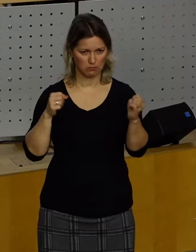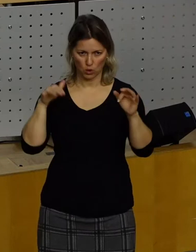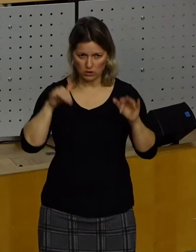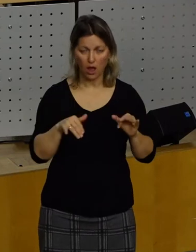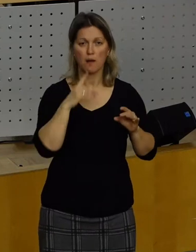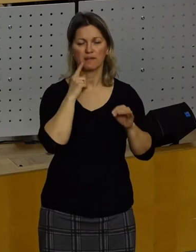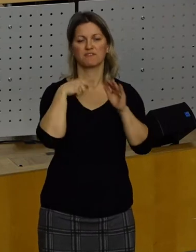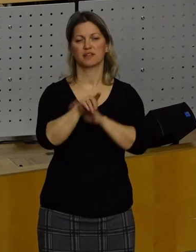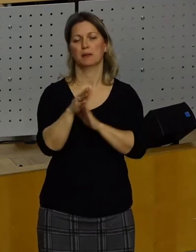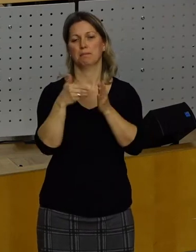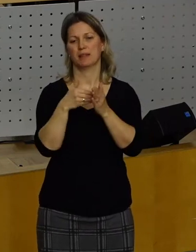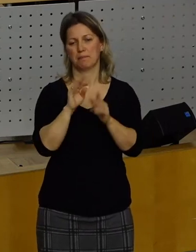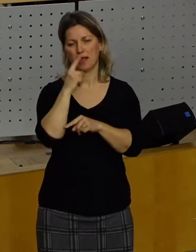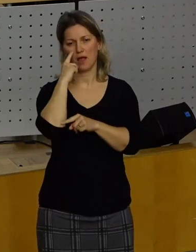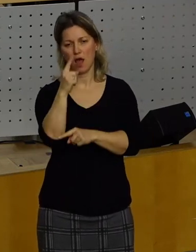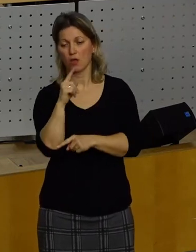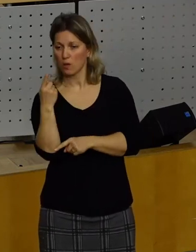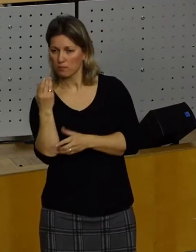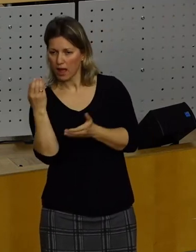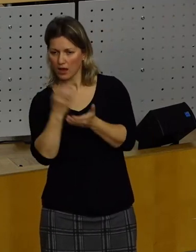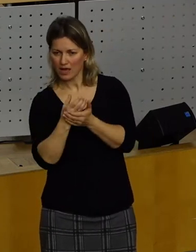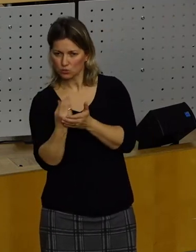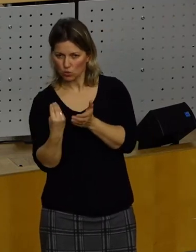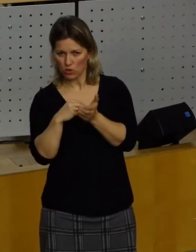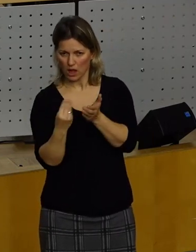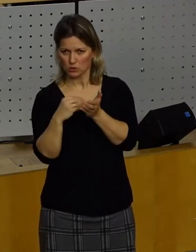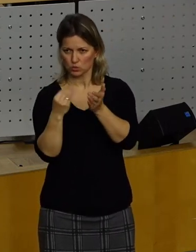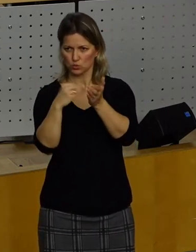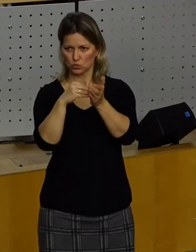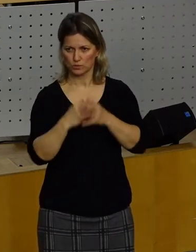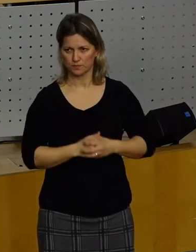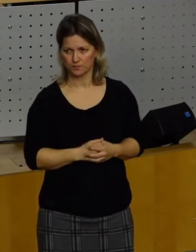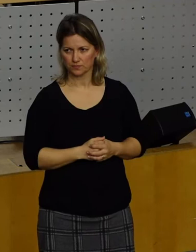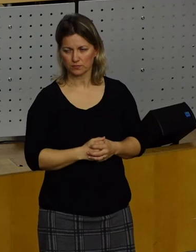Behindertenbeirat noch einmal Ergänzungen aufgenommen wurden, die vom